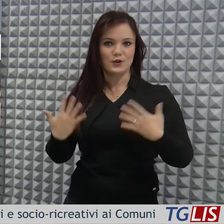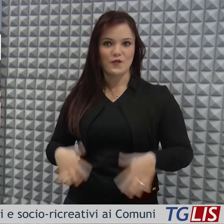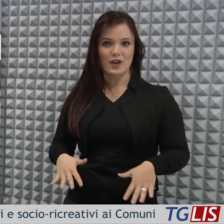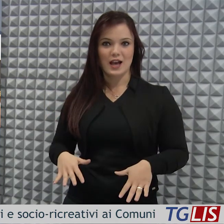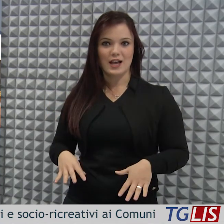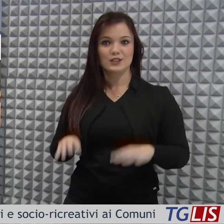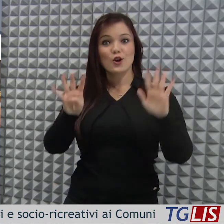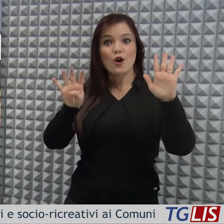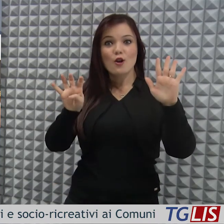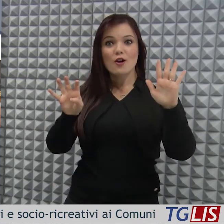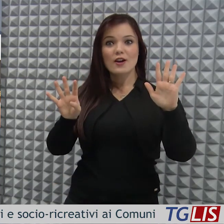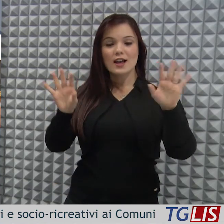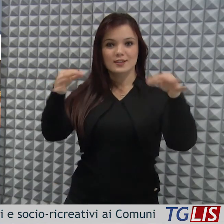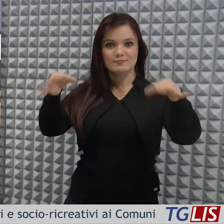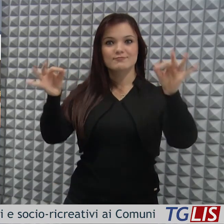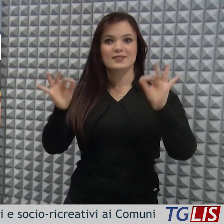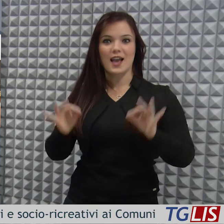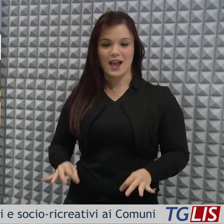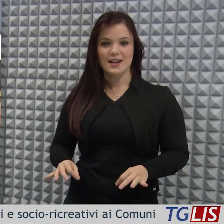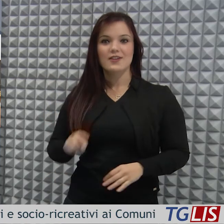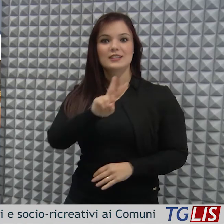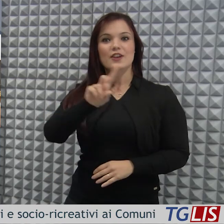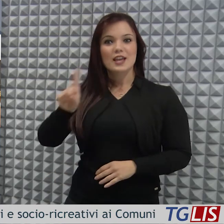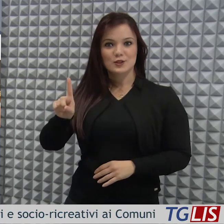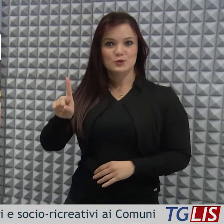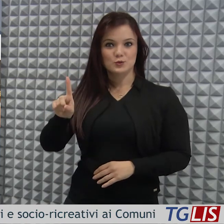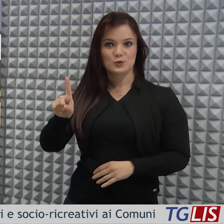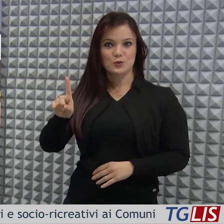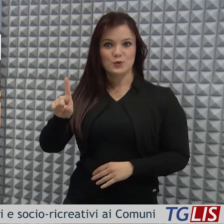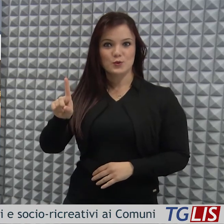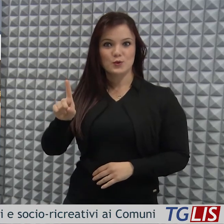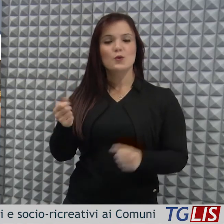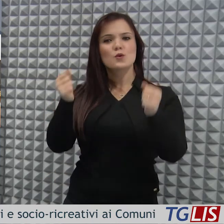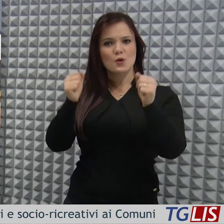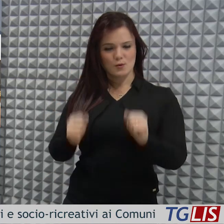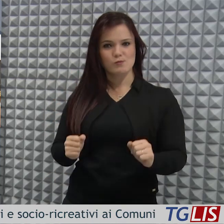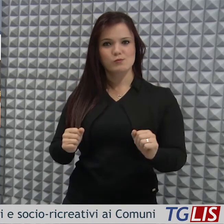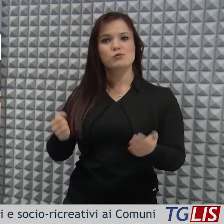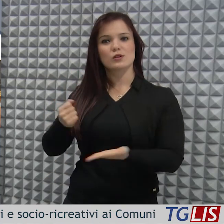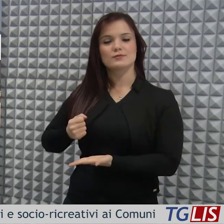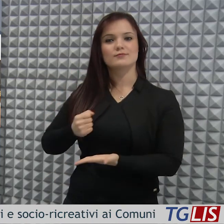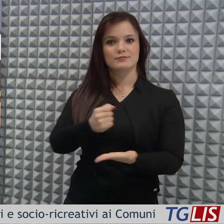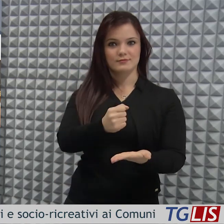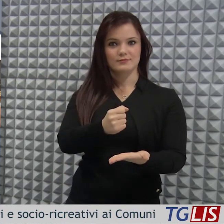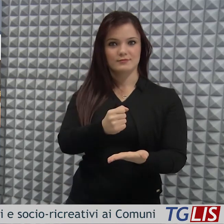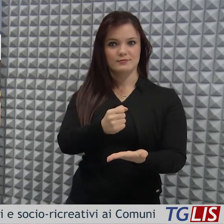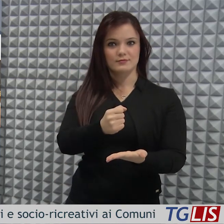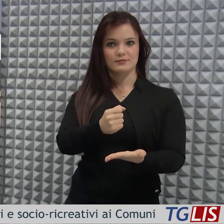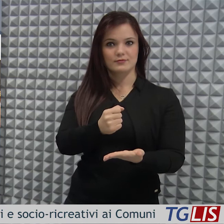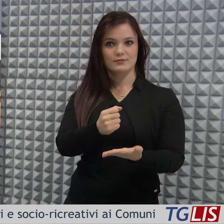.5 sono 21 su 90 pervenute le domande ammesse e finanziabili